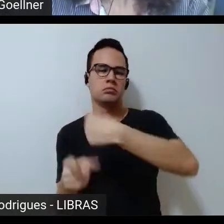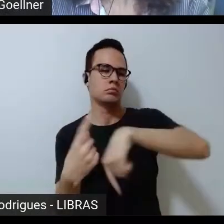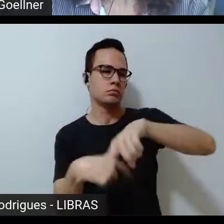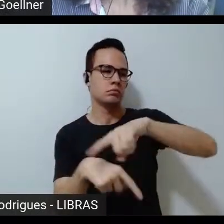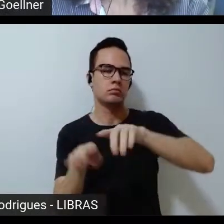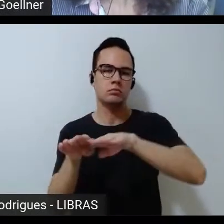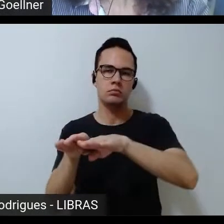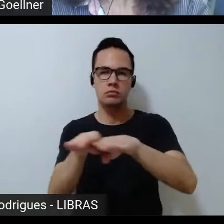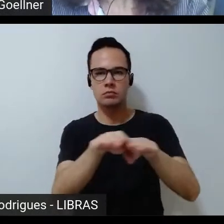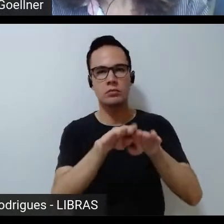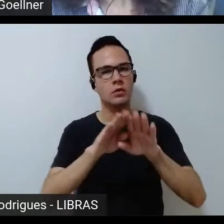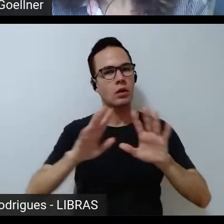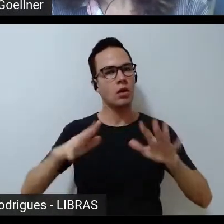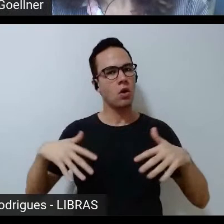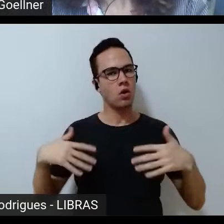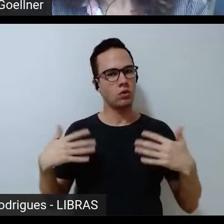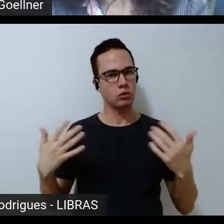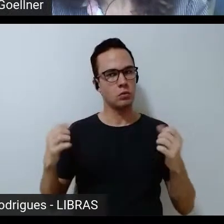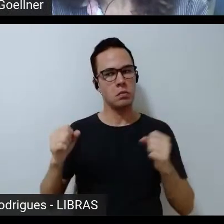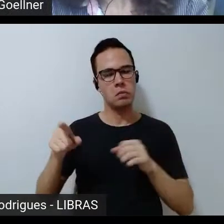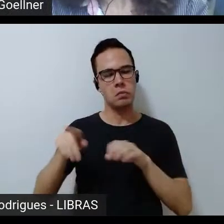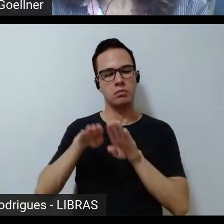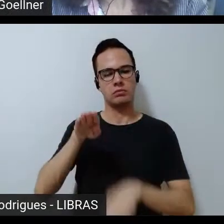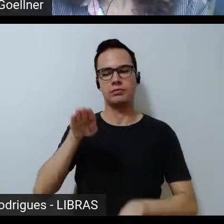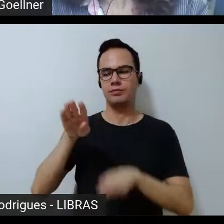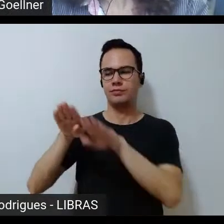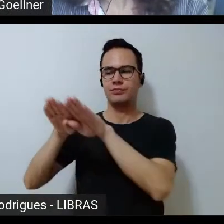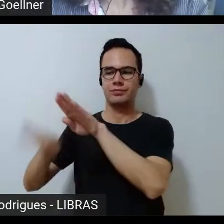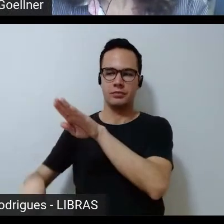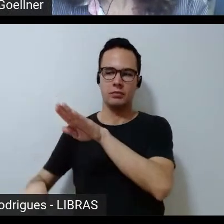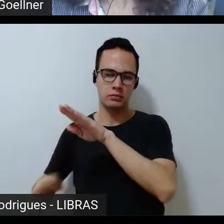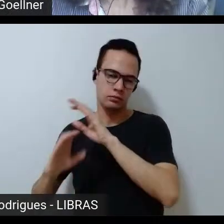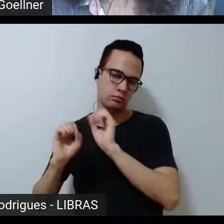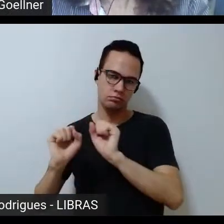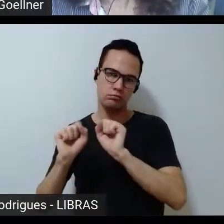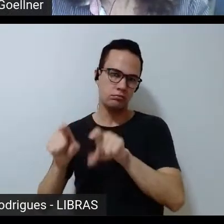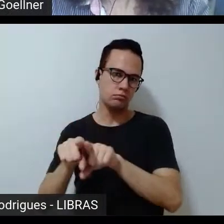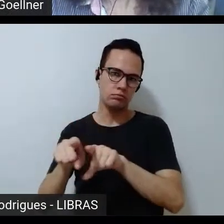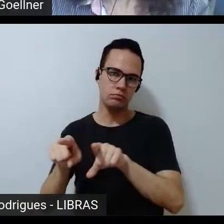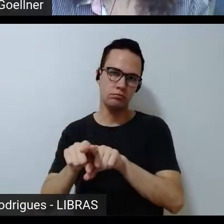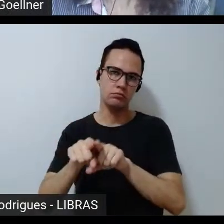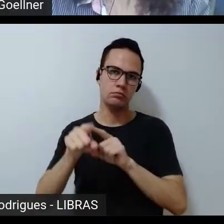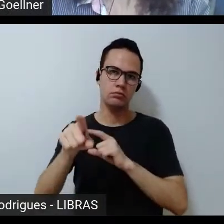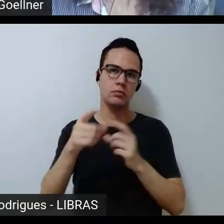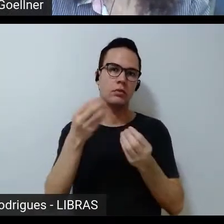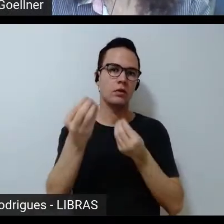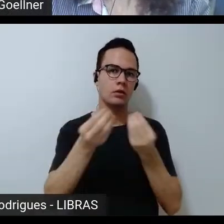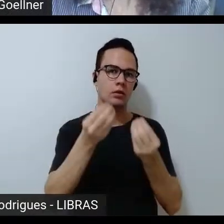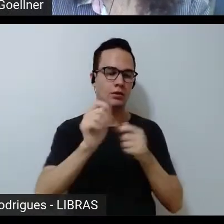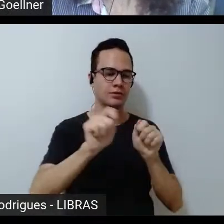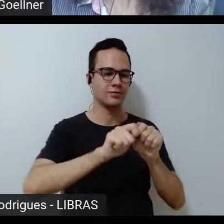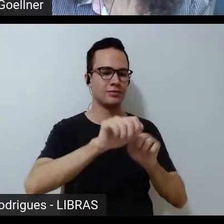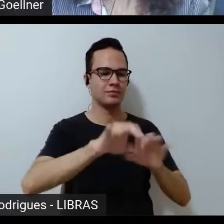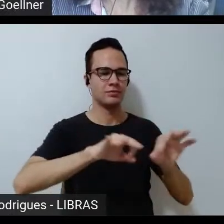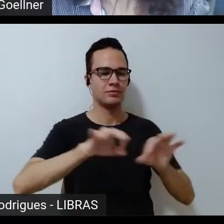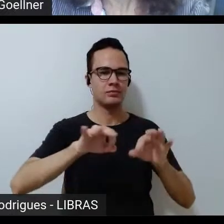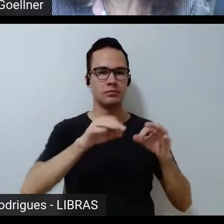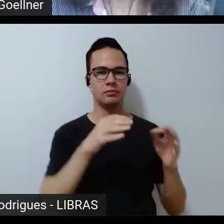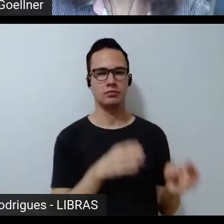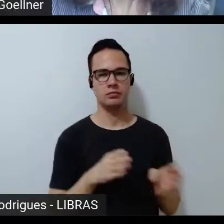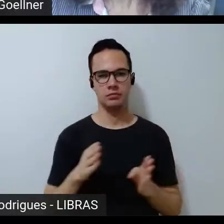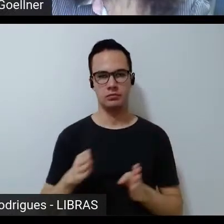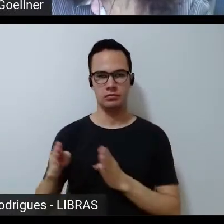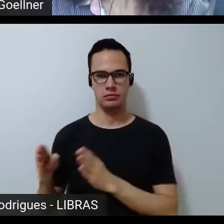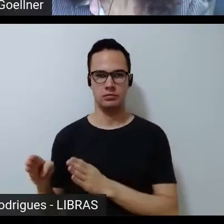ser um indutor de diferença, tudo depende de como se trabalha com o esporte como